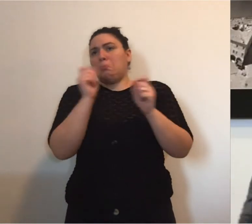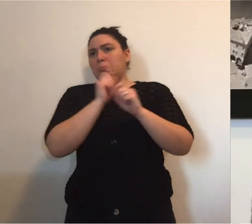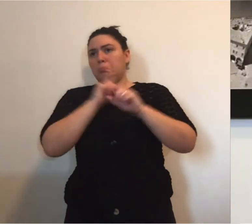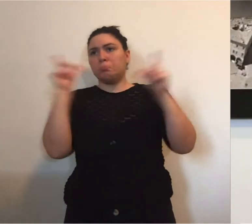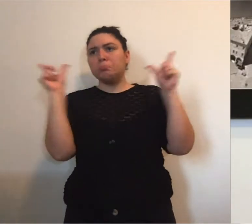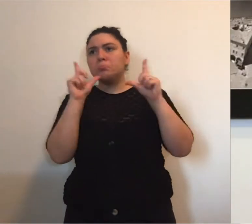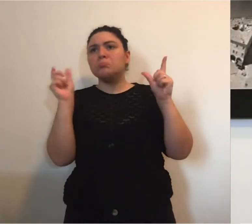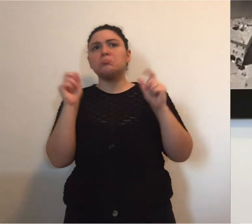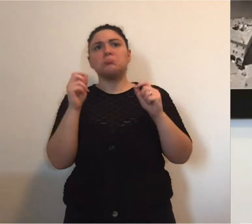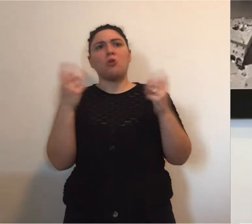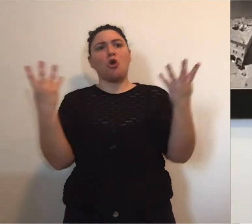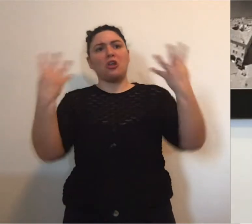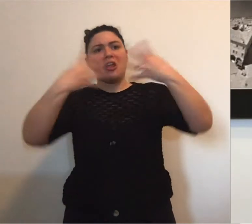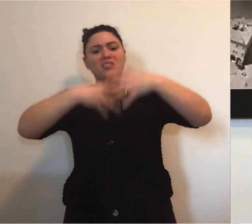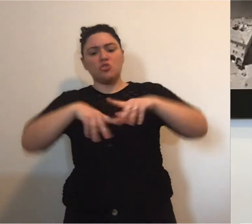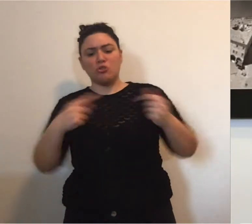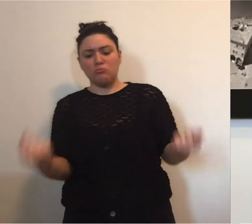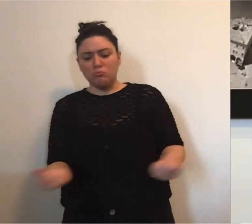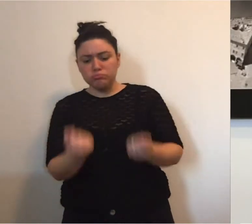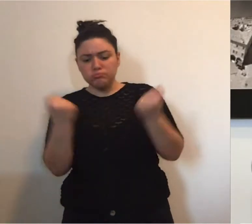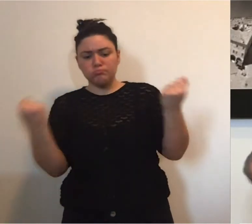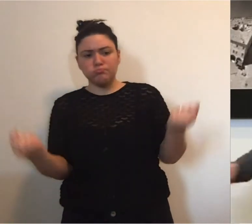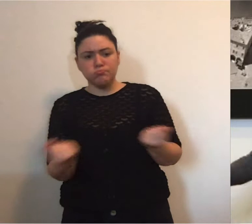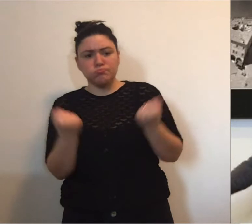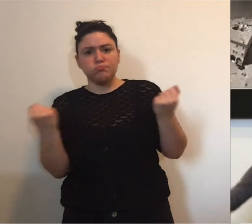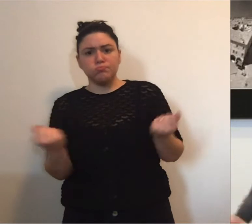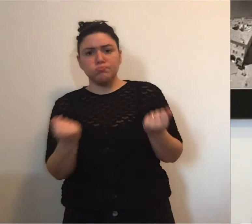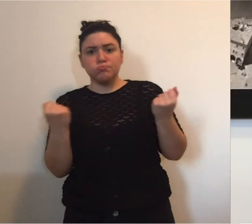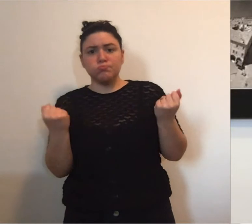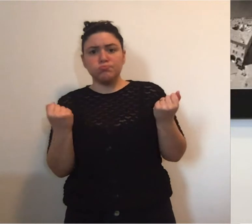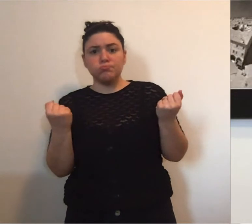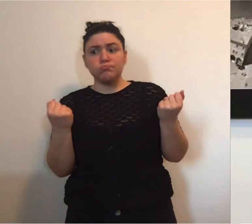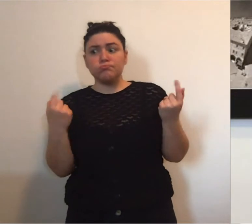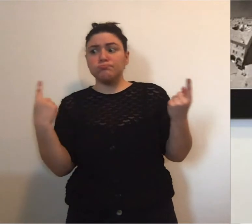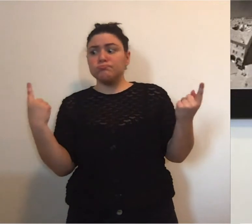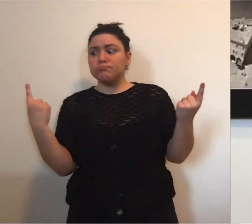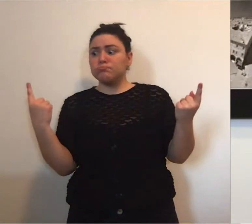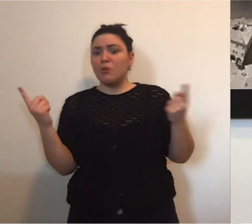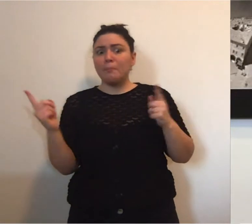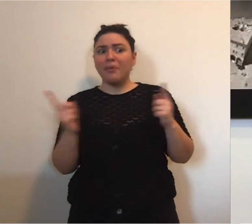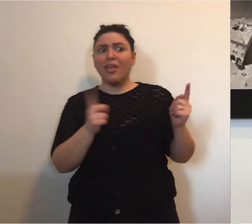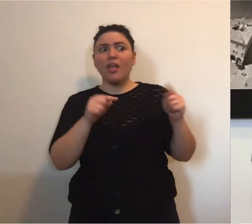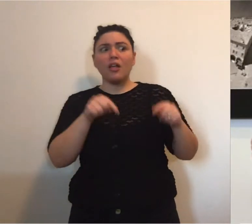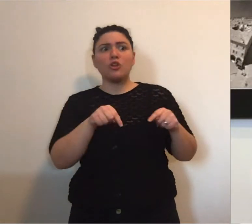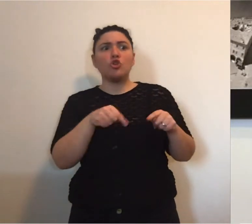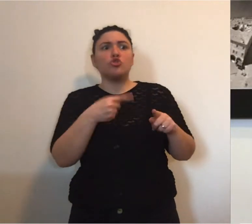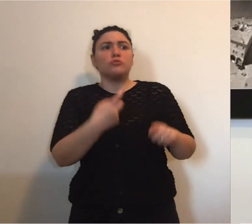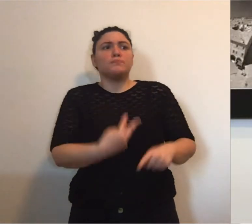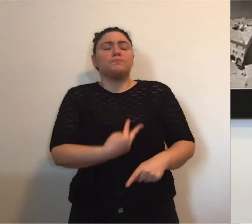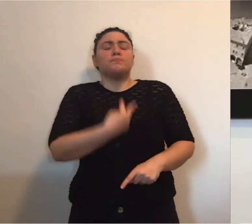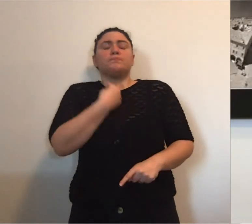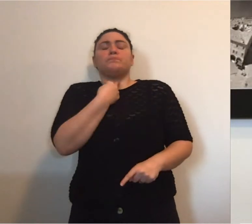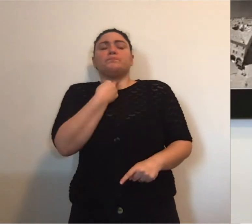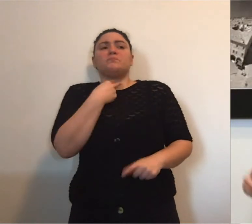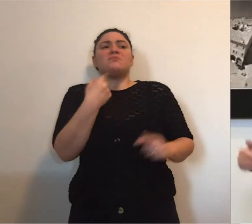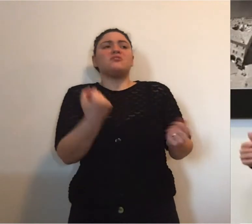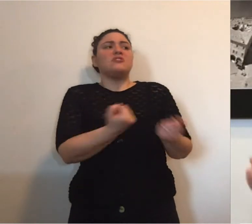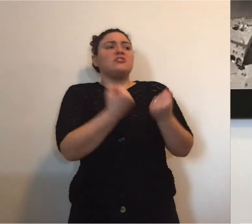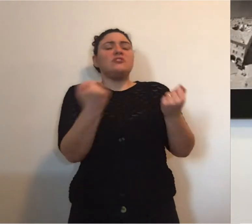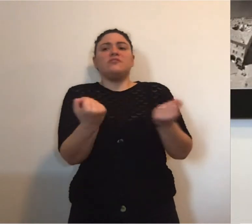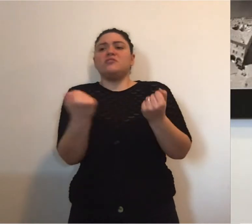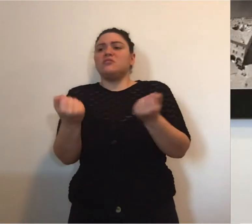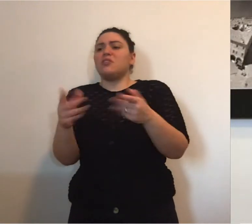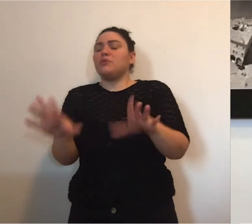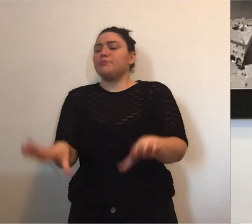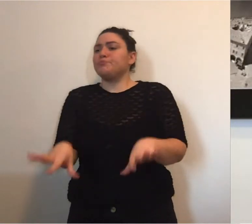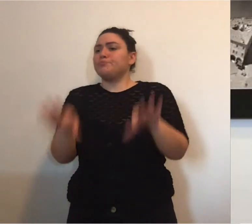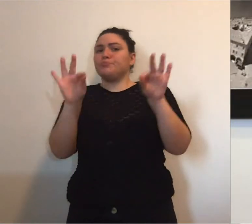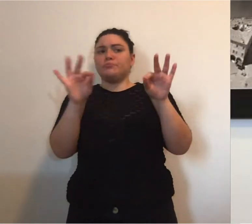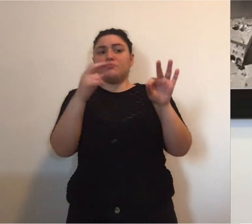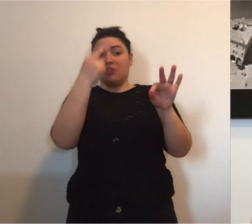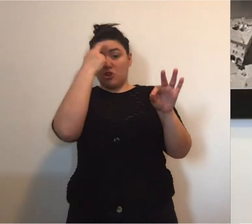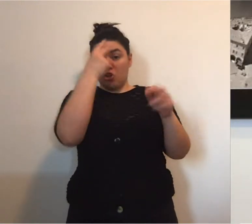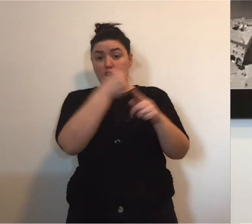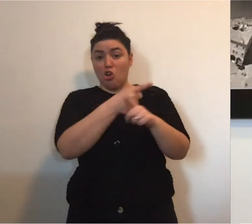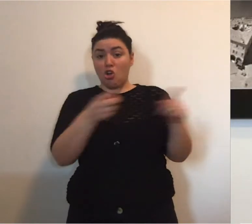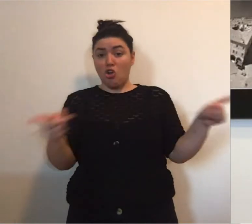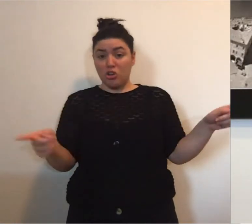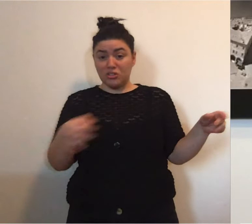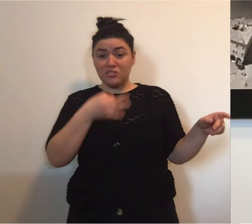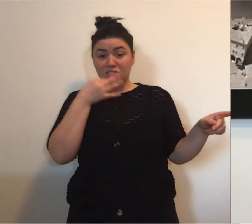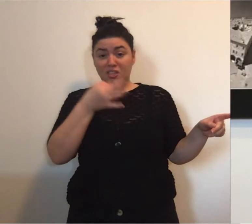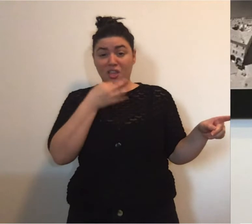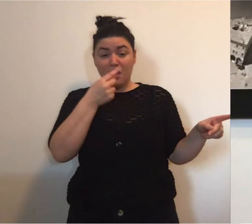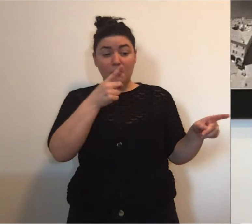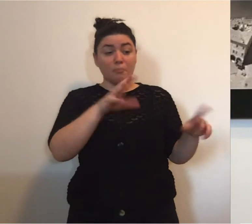straordinario, di volontariato incredibile, di organizzazione, di promozione hanno dovuto